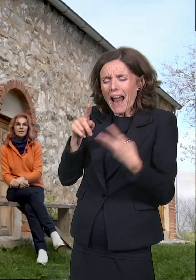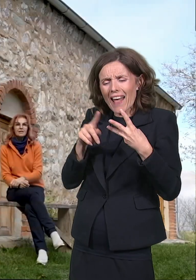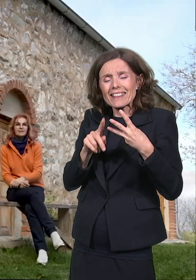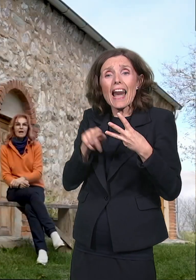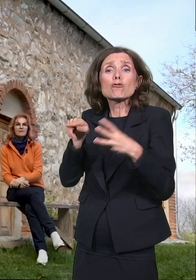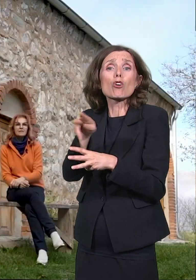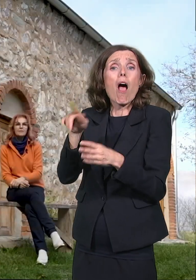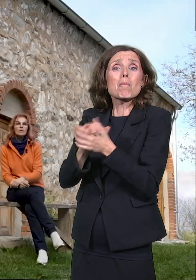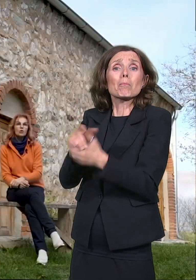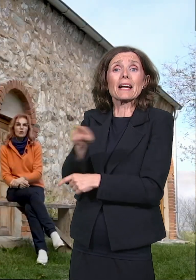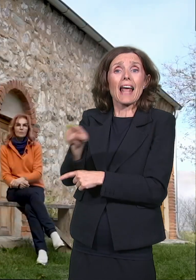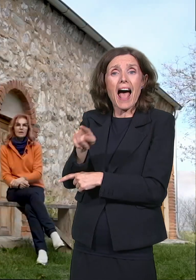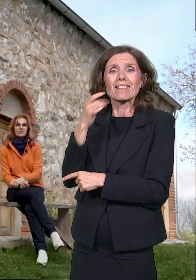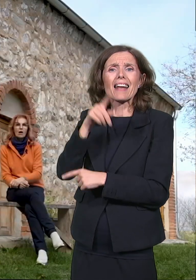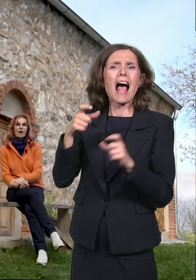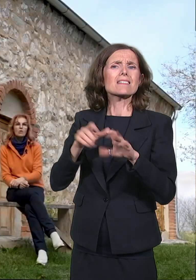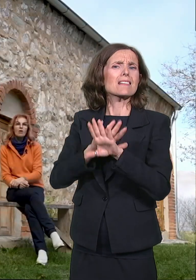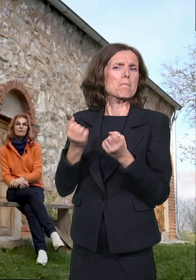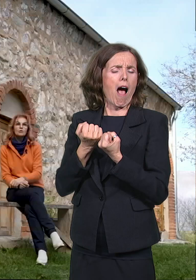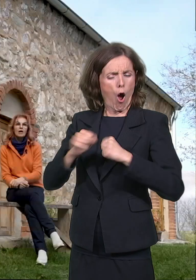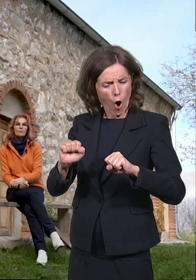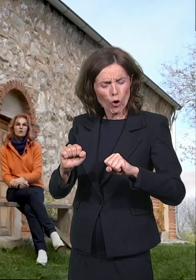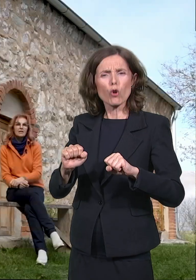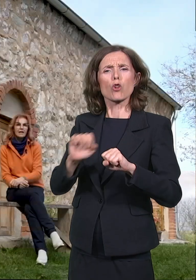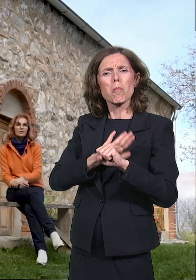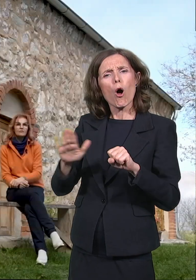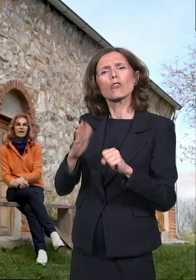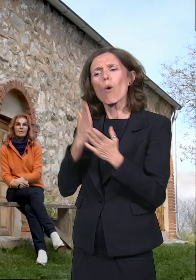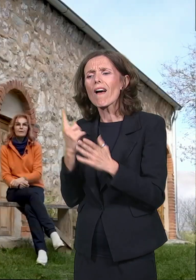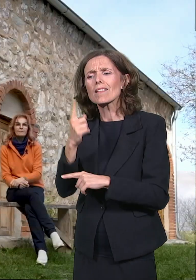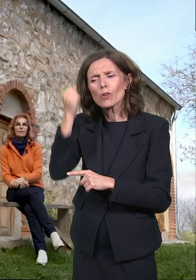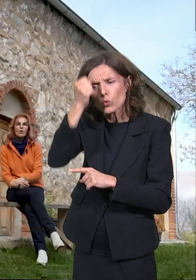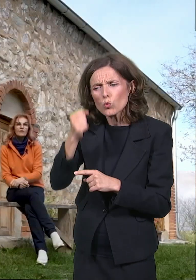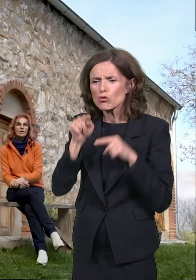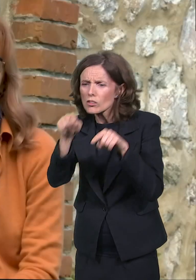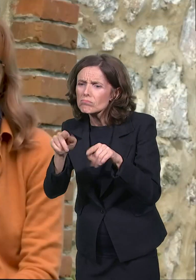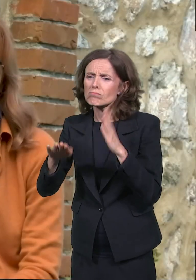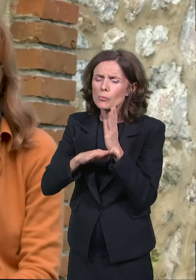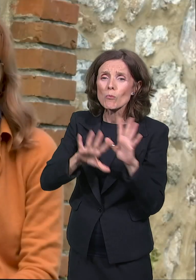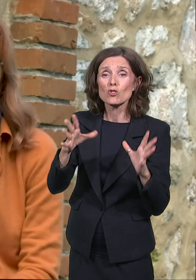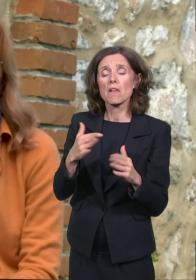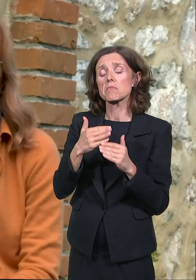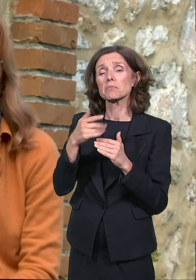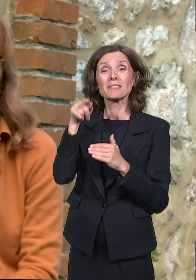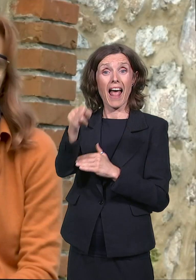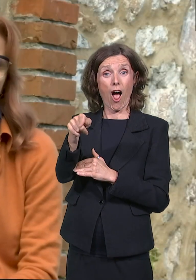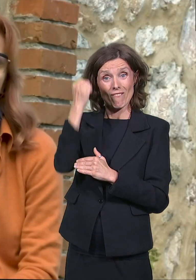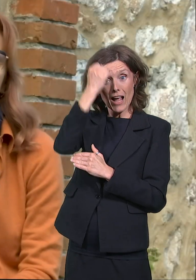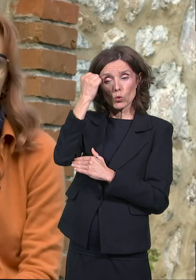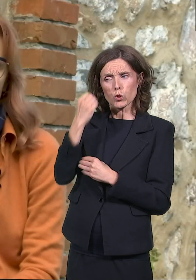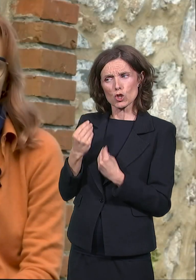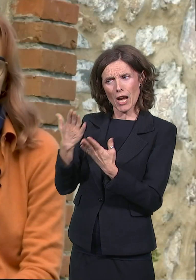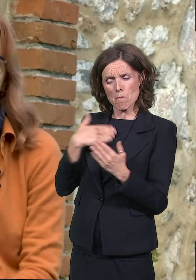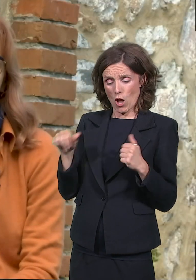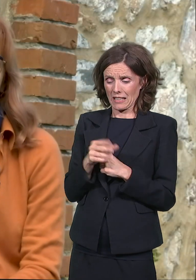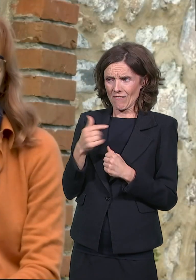pušten iz damnice, brinuo je i obilazio Agu, a ovaj mu je posle nekog vremena poverio svoj skriveni novac, da pokrene